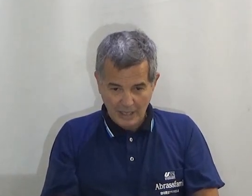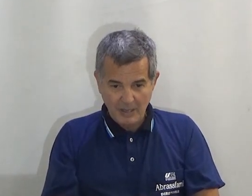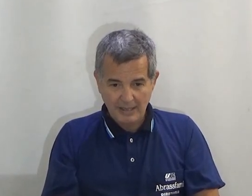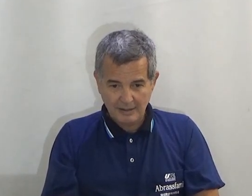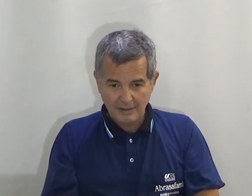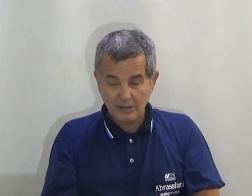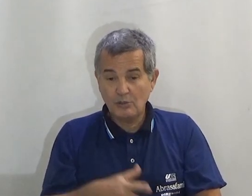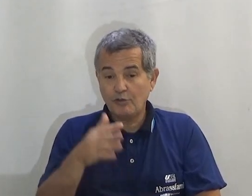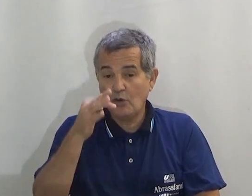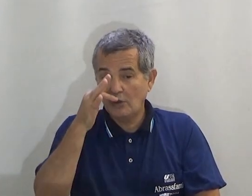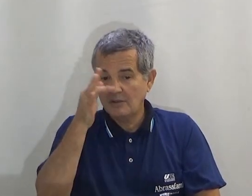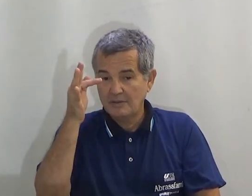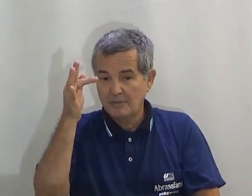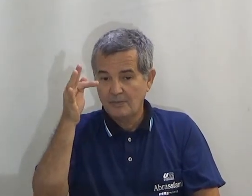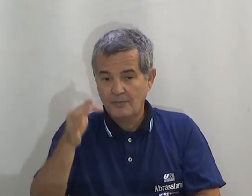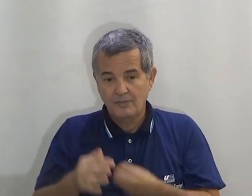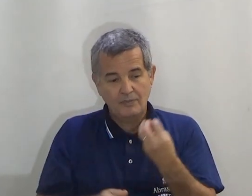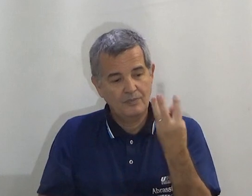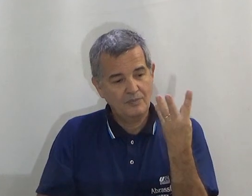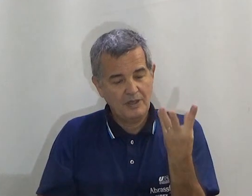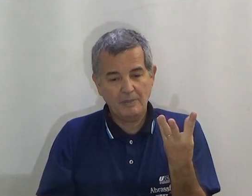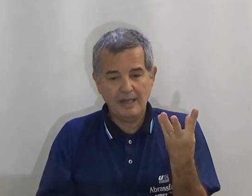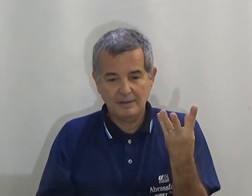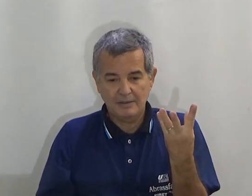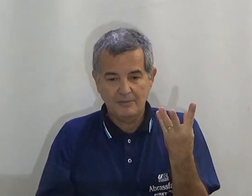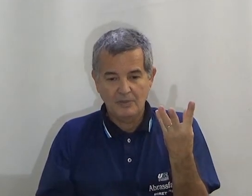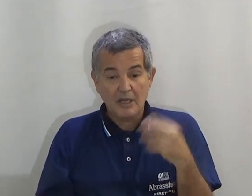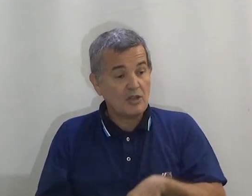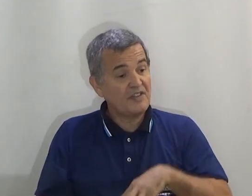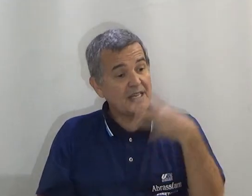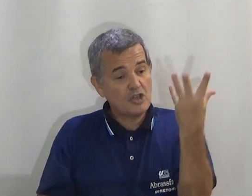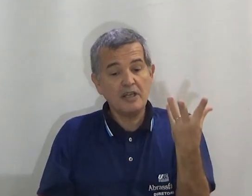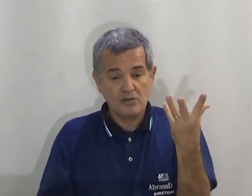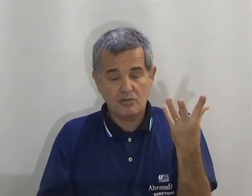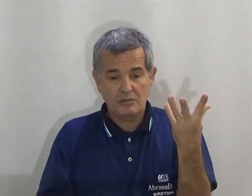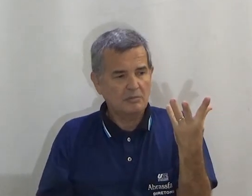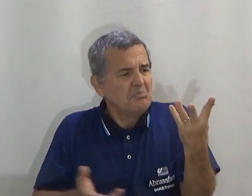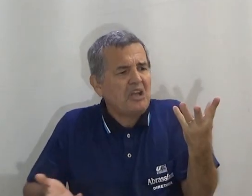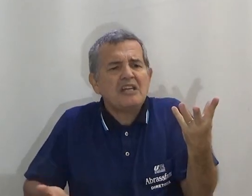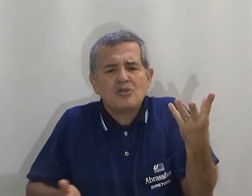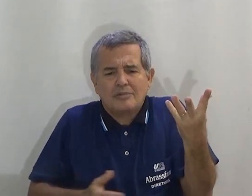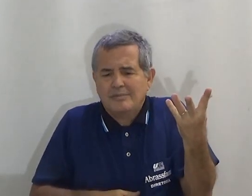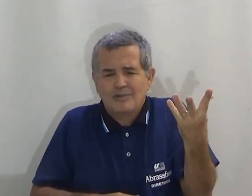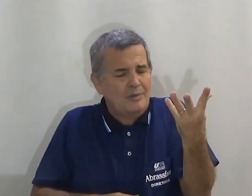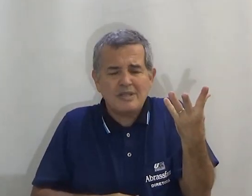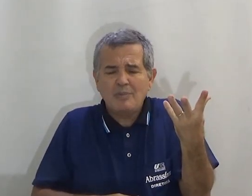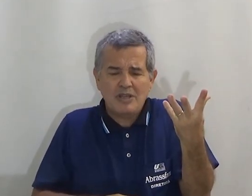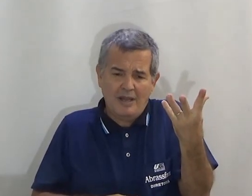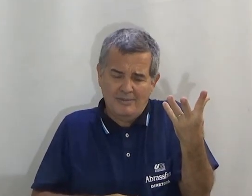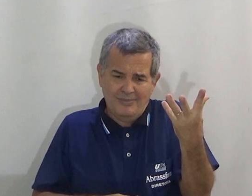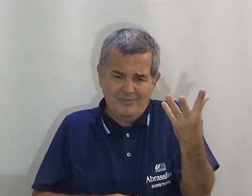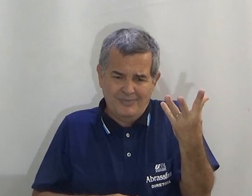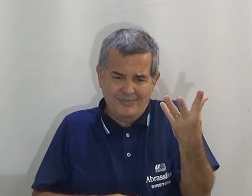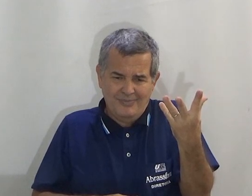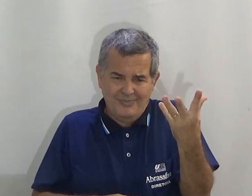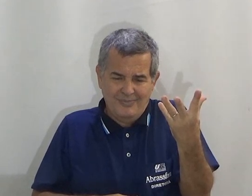Está aberta. Então flor? Está aberta. Se eu fizer só isso? Se é isso? Você não sabe o